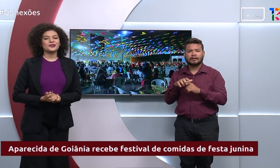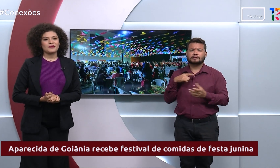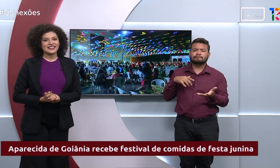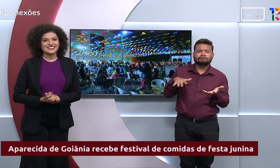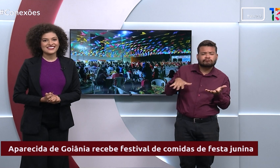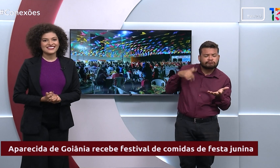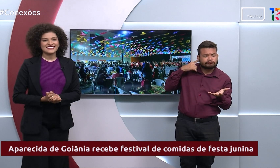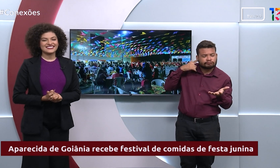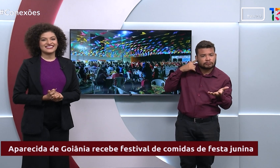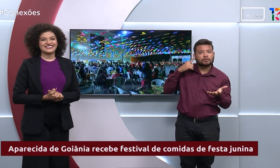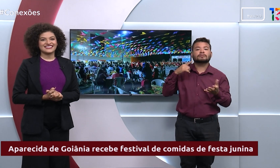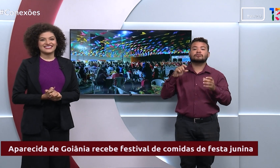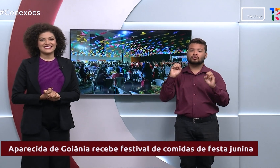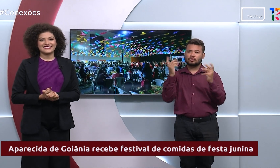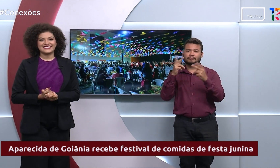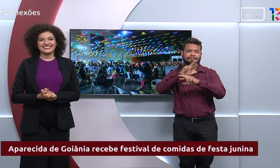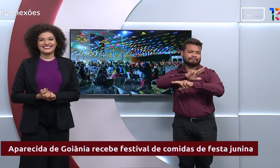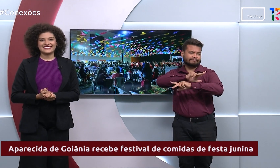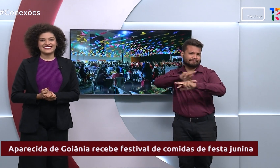e muito mais.